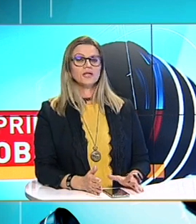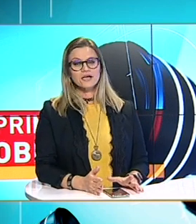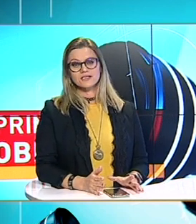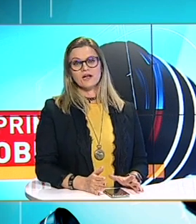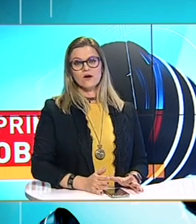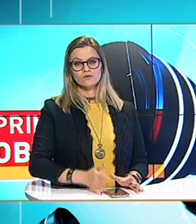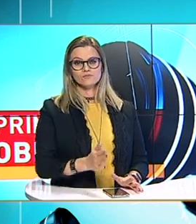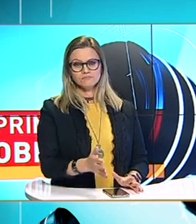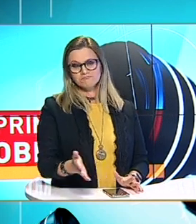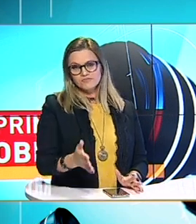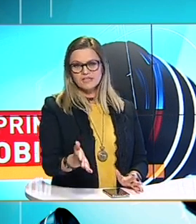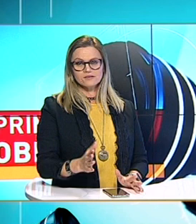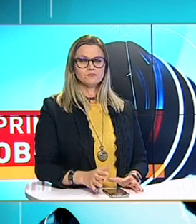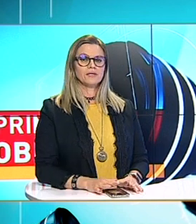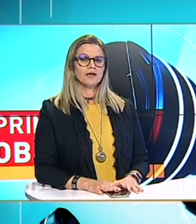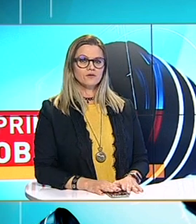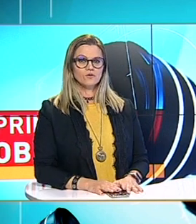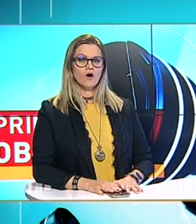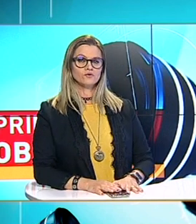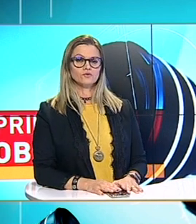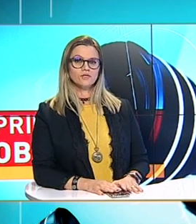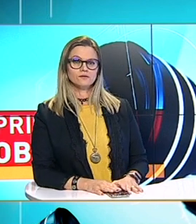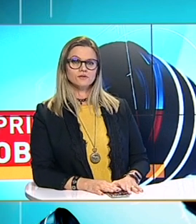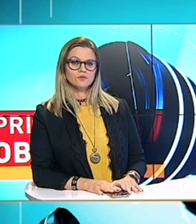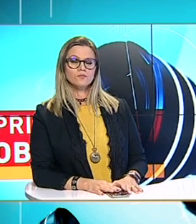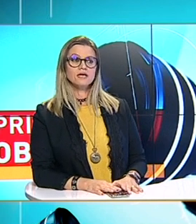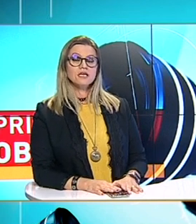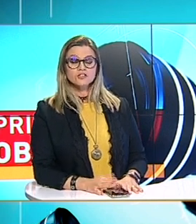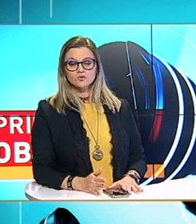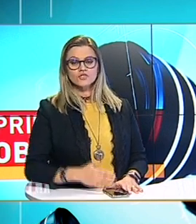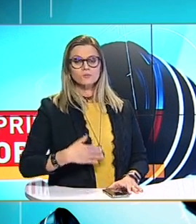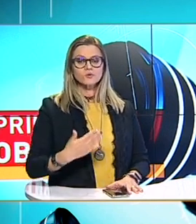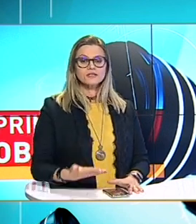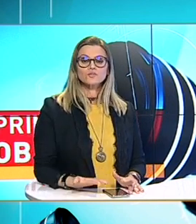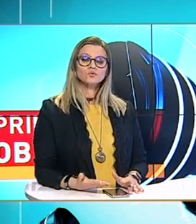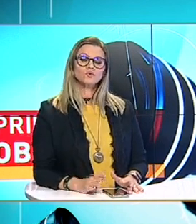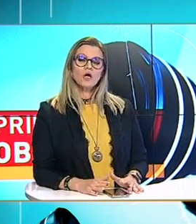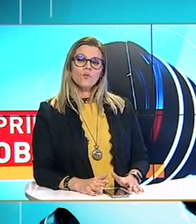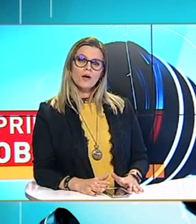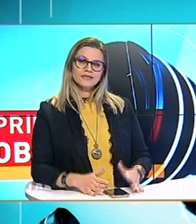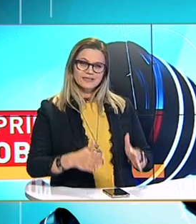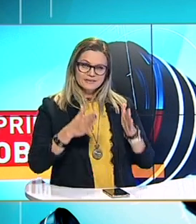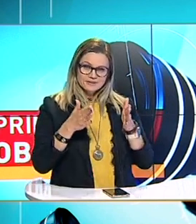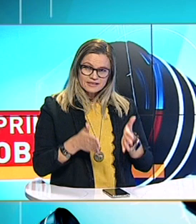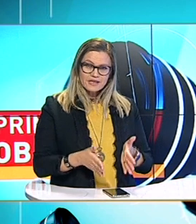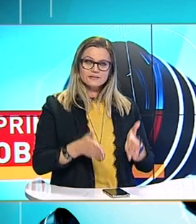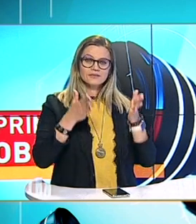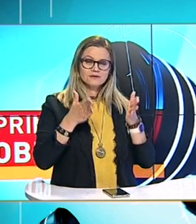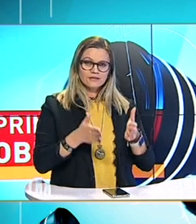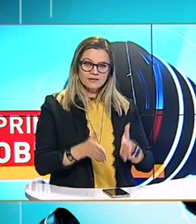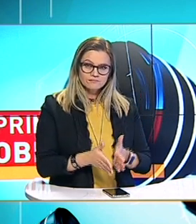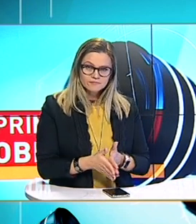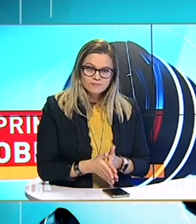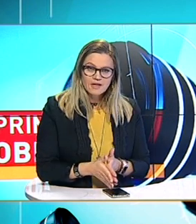legăturile Asta era o frică pe care o a avut foarte multă lume Și atunci am putut să discut cu oameni direct